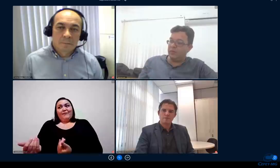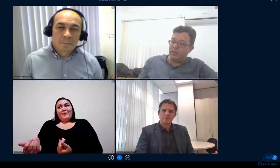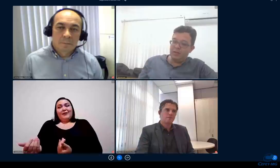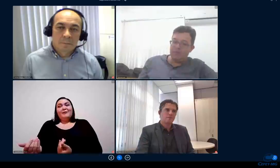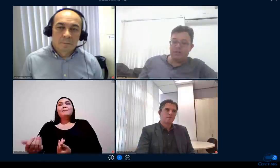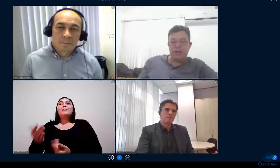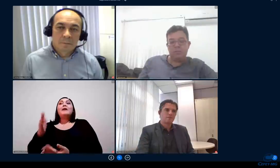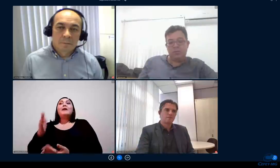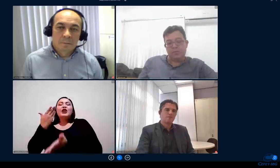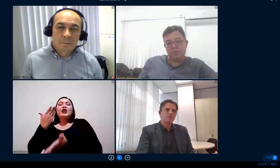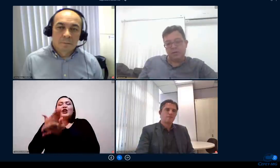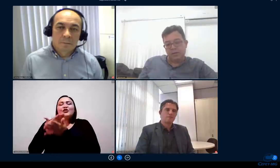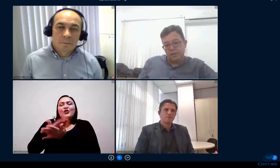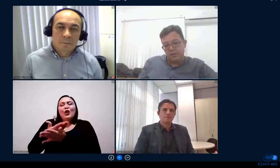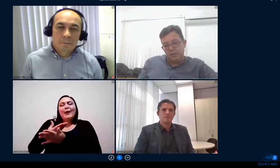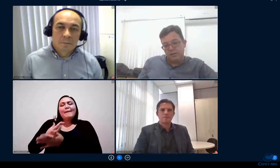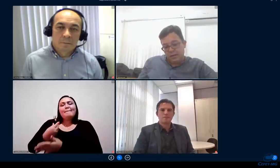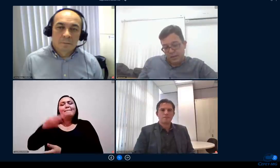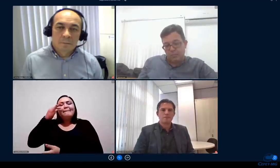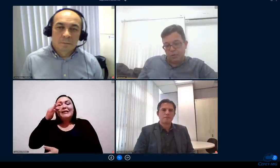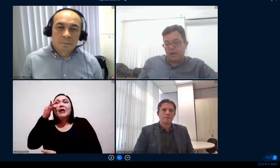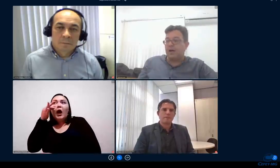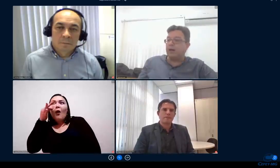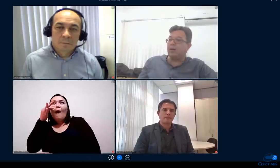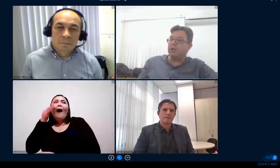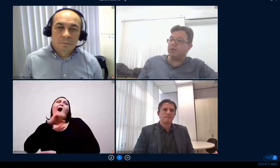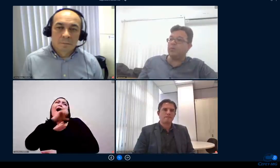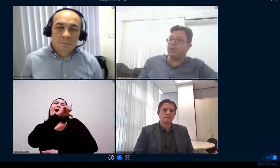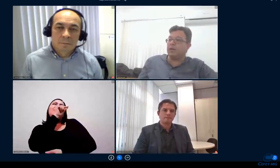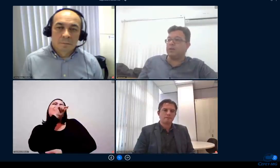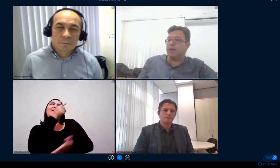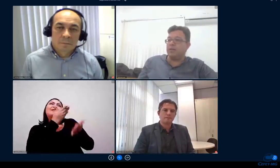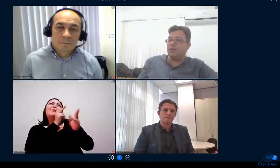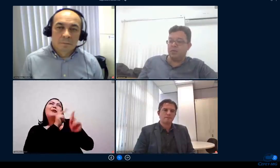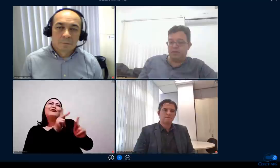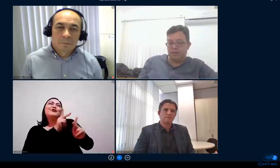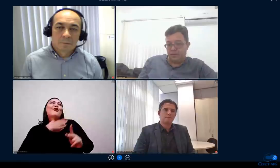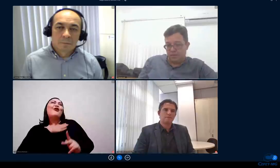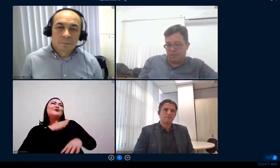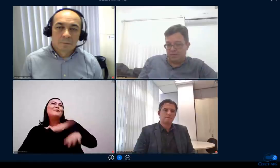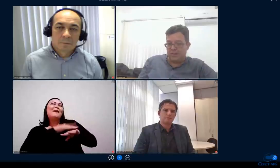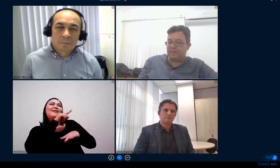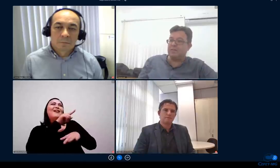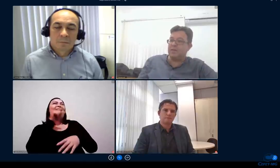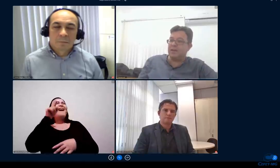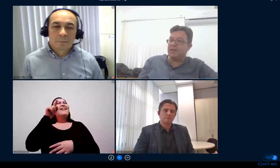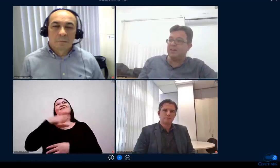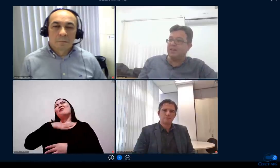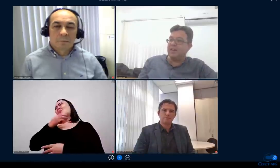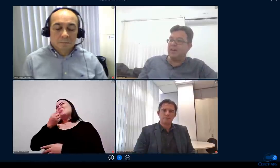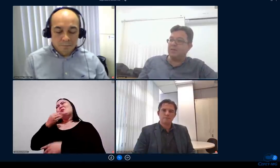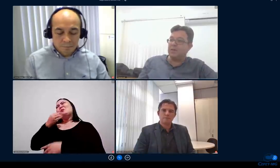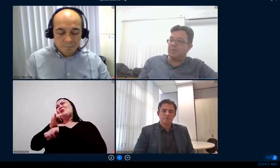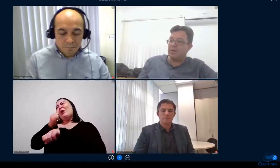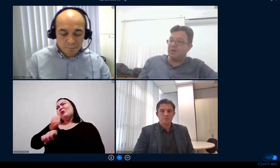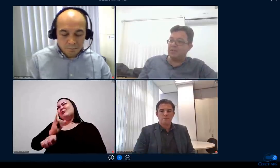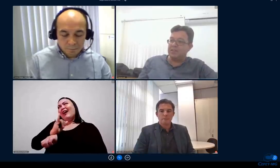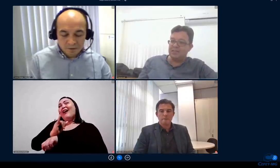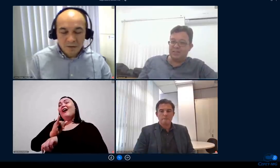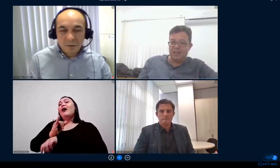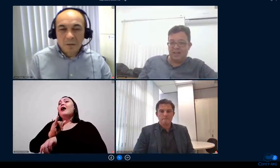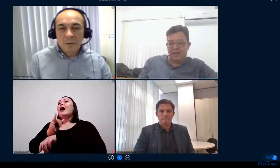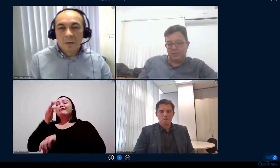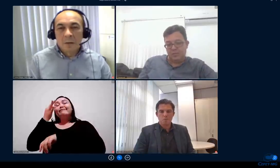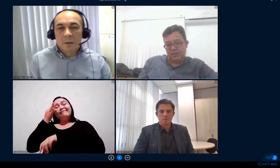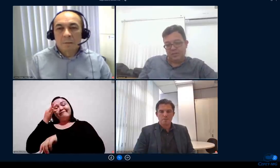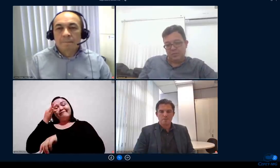preferido daquele professor que você quer cabular a aula né que é o que acontece no presencial acontece também no remoto